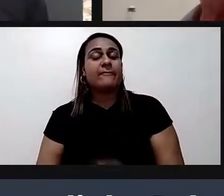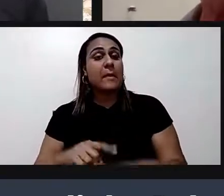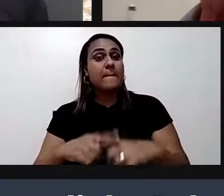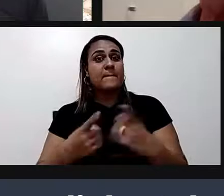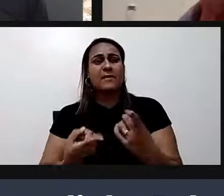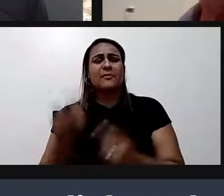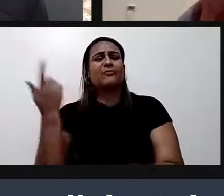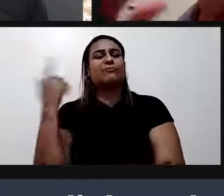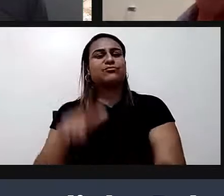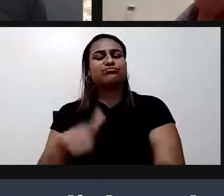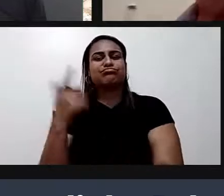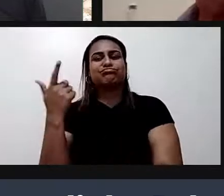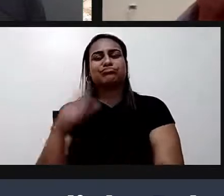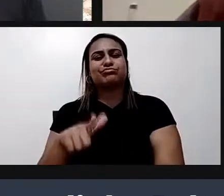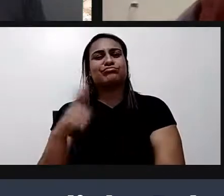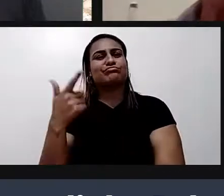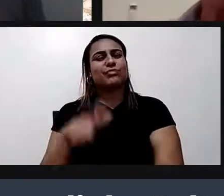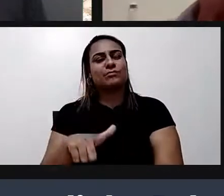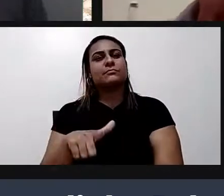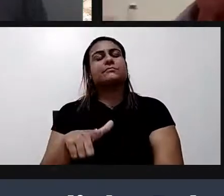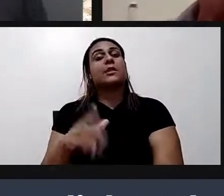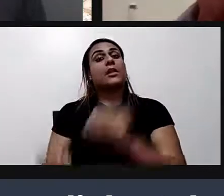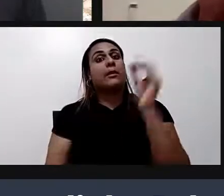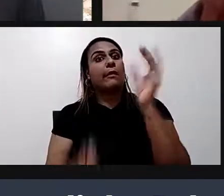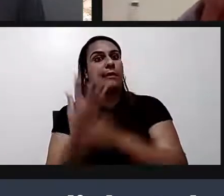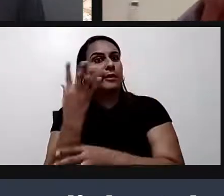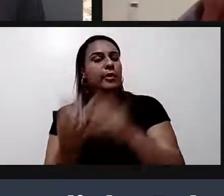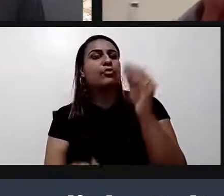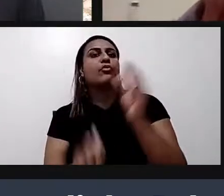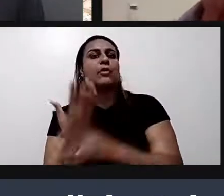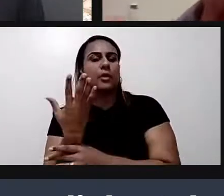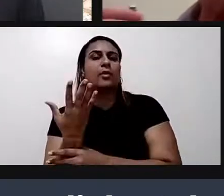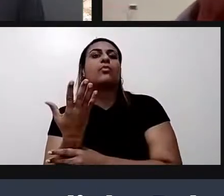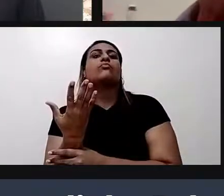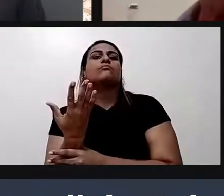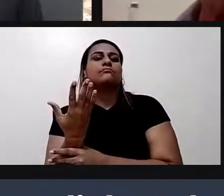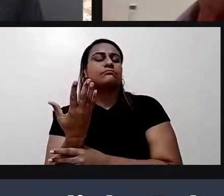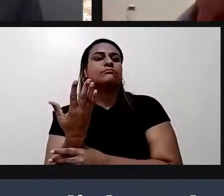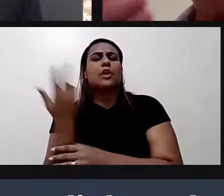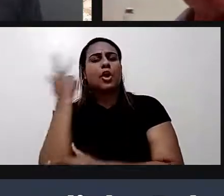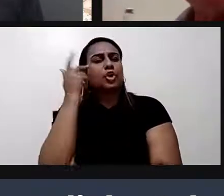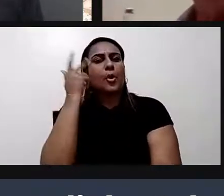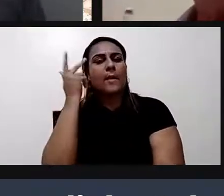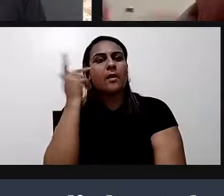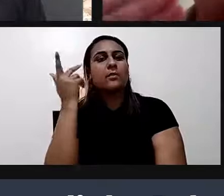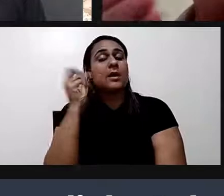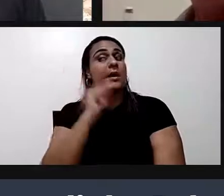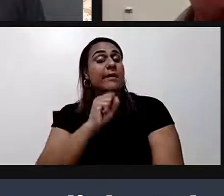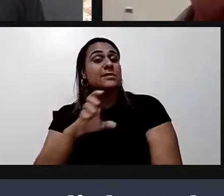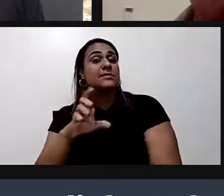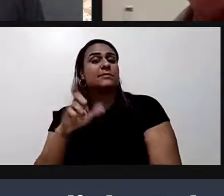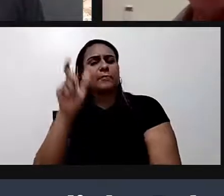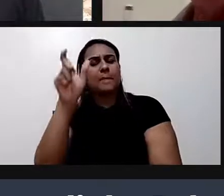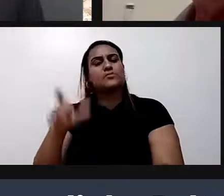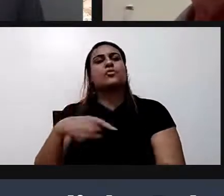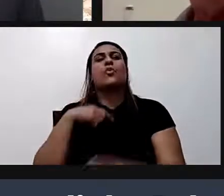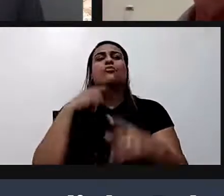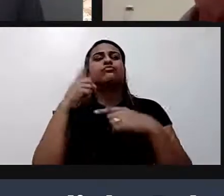às vezes, né? Aí eu crio todas elas crio como manualmente. E se a pessoa já teve a dúvida manda um zap para mim que eu respondo.